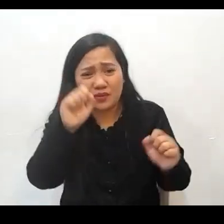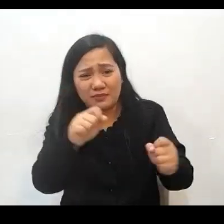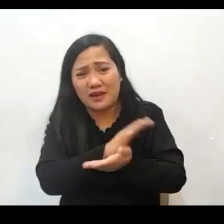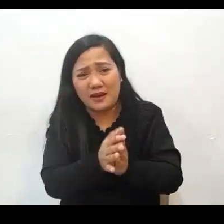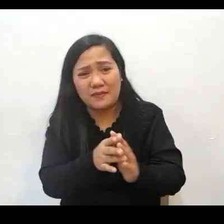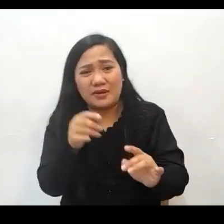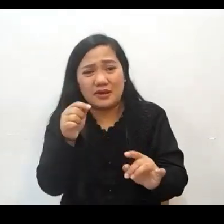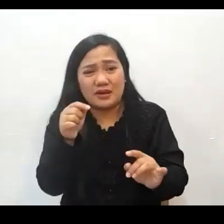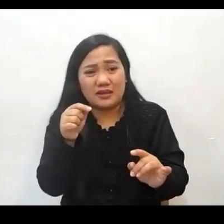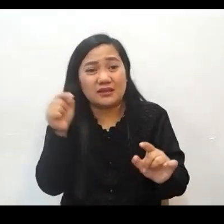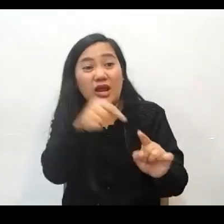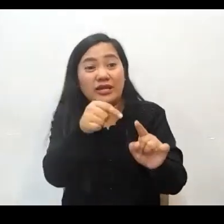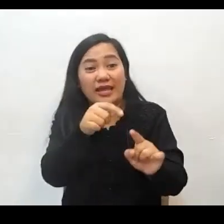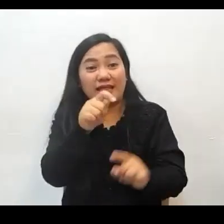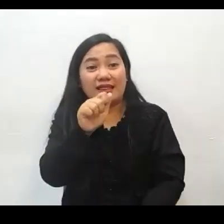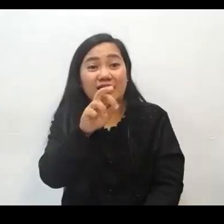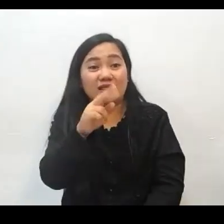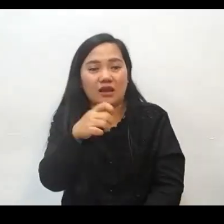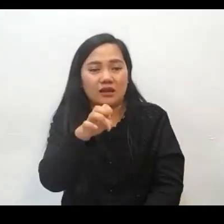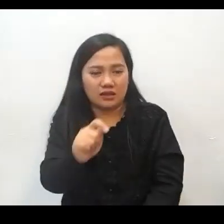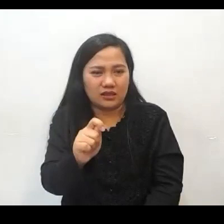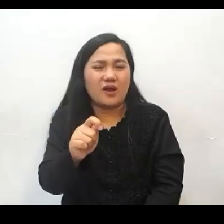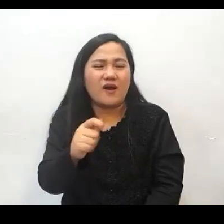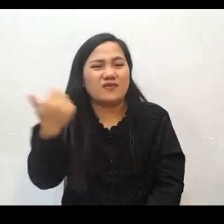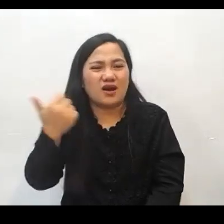hindi pa ligtas. In the school, in the work,